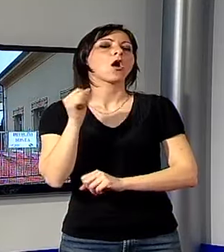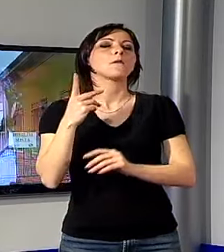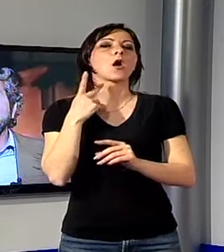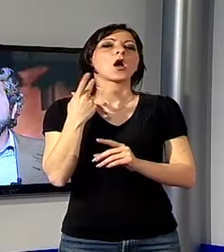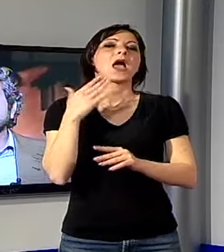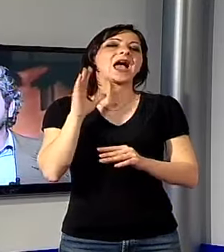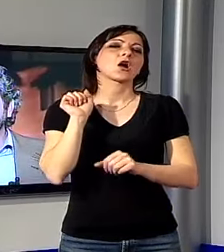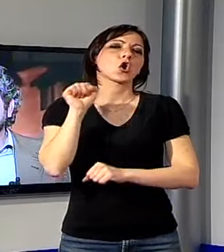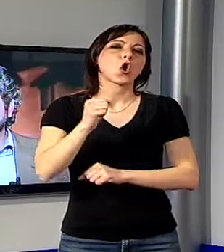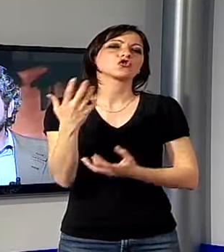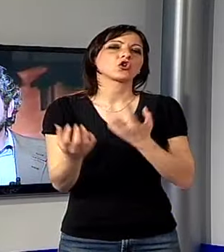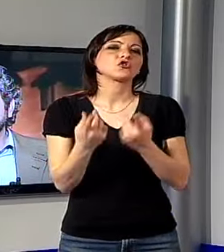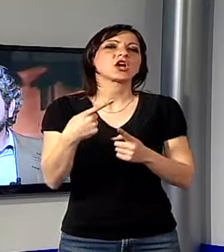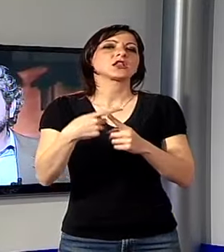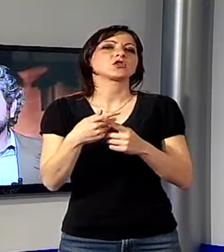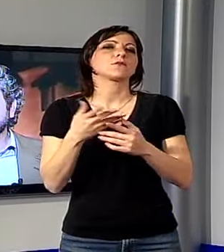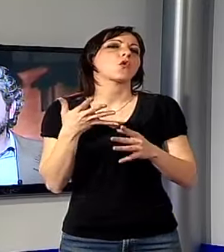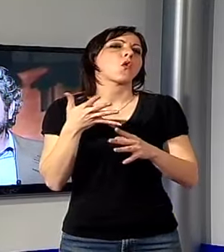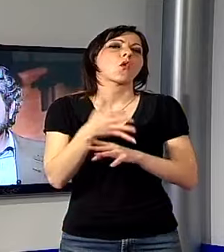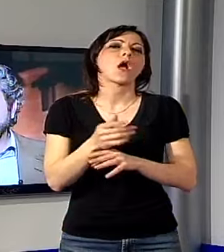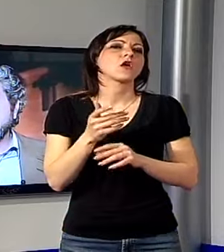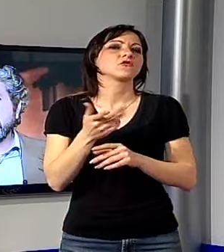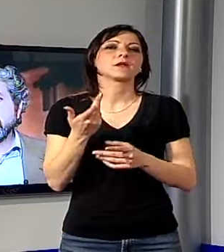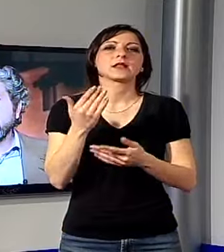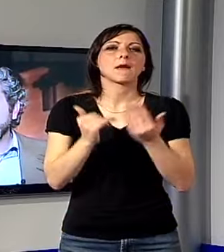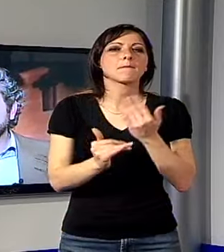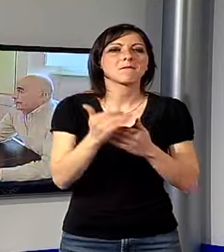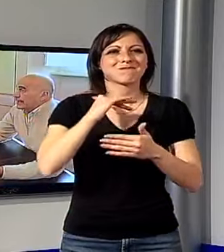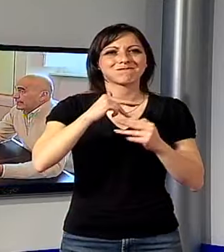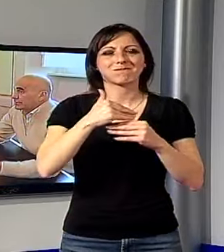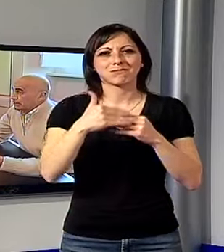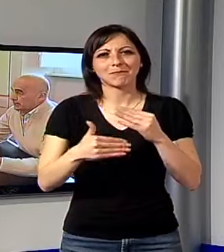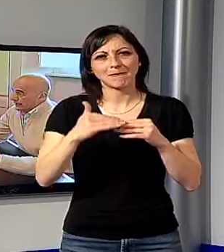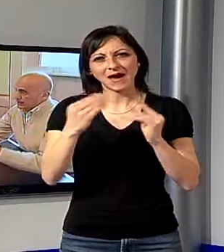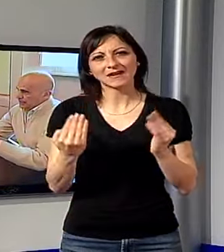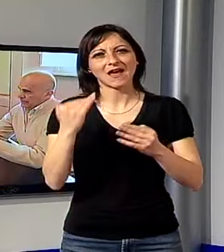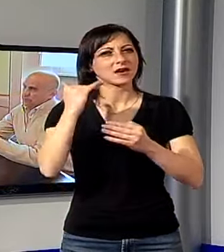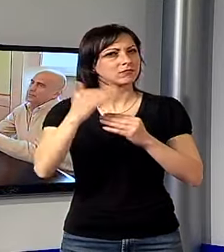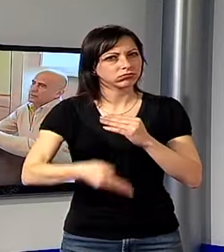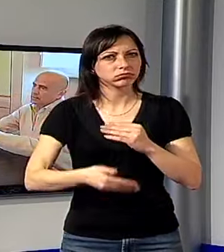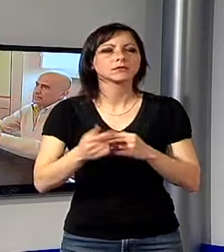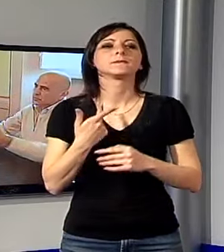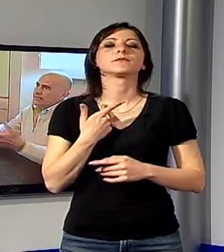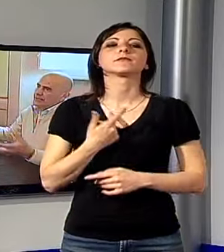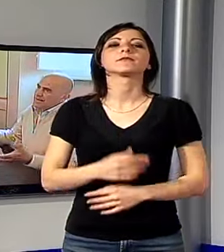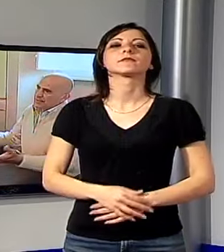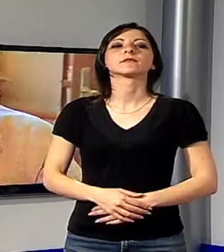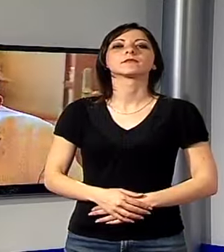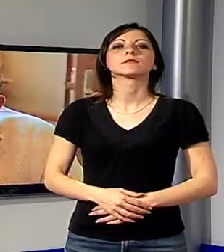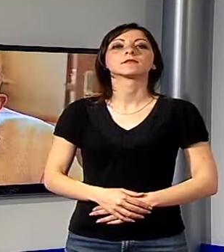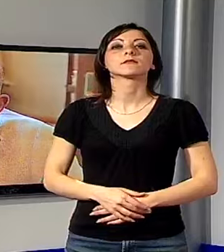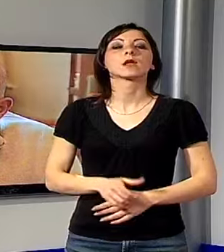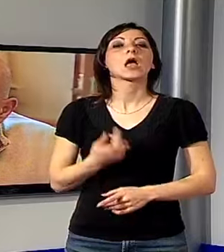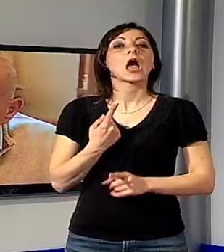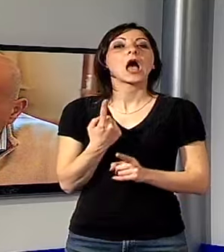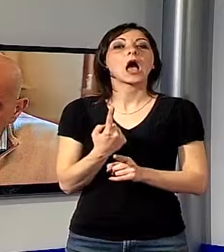agibilità di tutti i plessi del comune di Bagni di Lucca perché sono cinque istituti. La parola adesso passa al